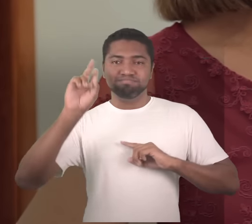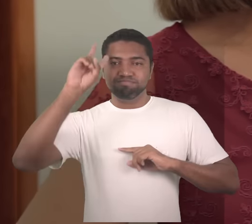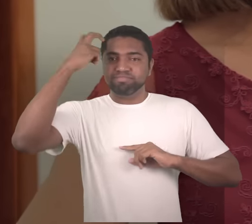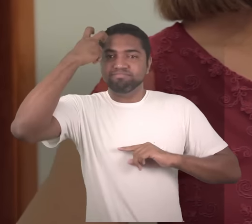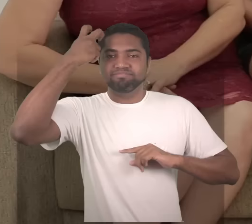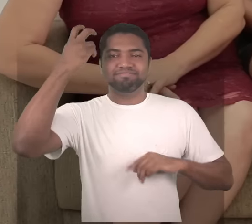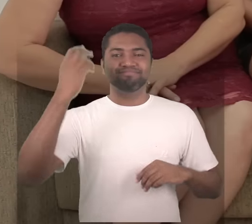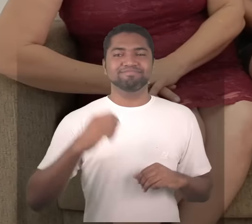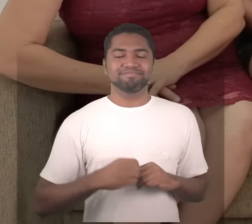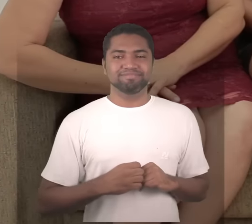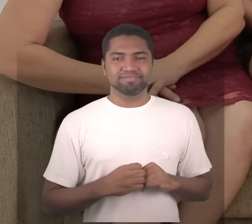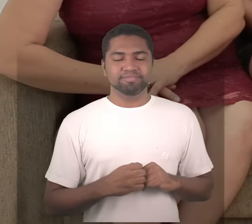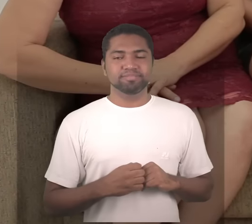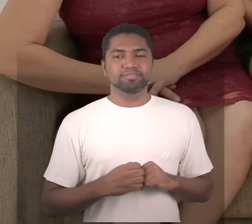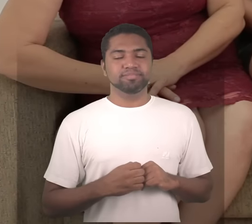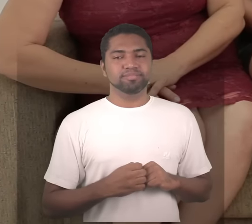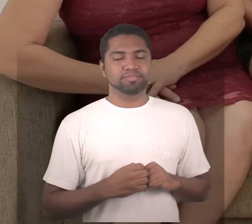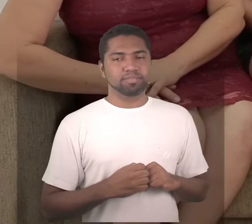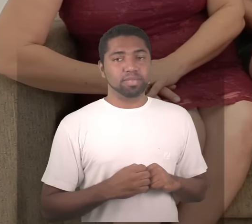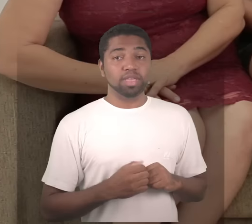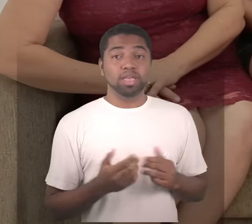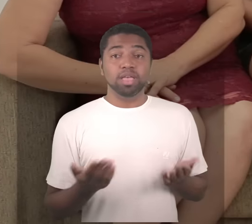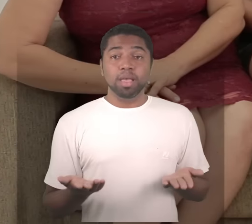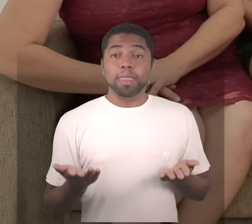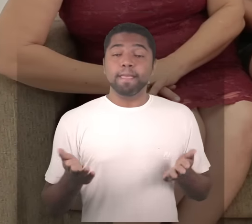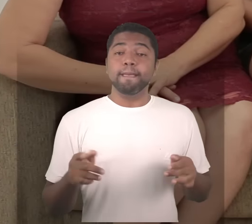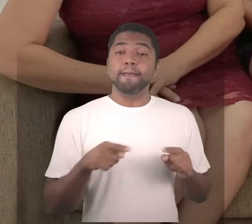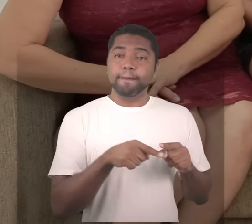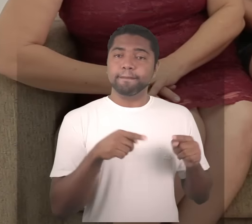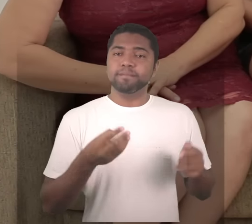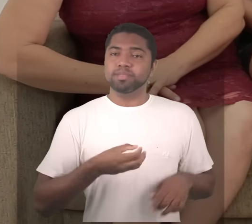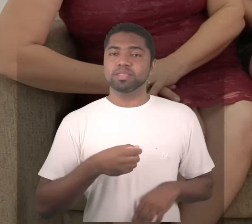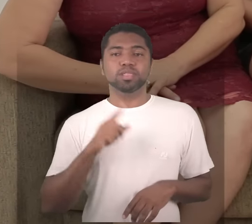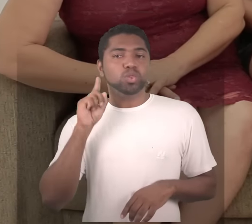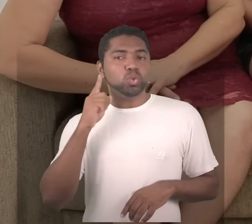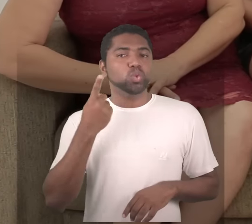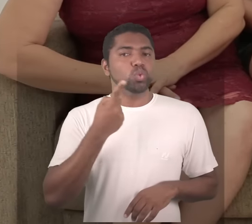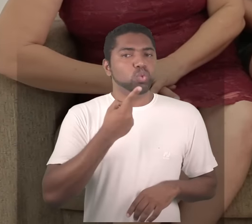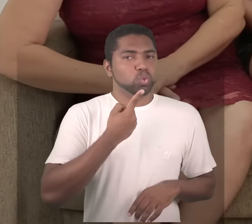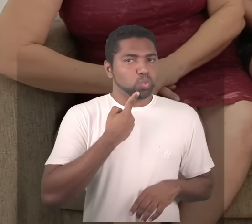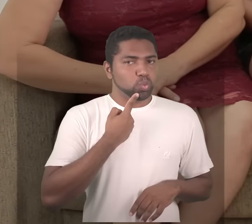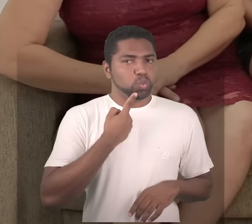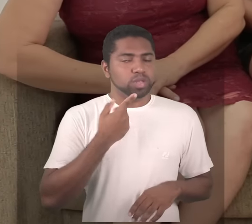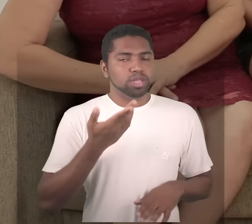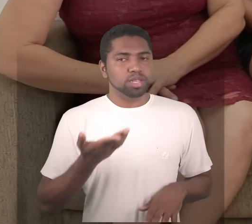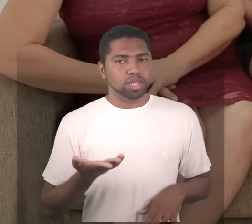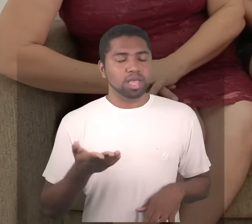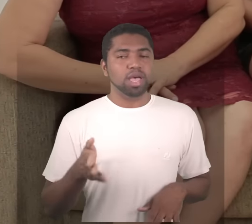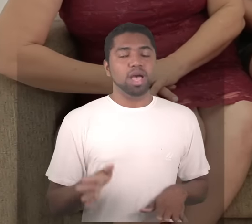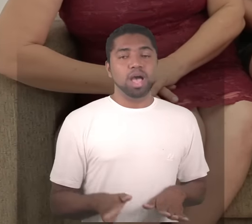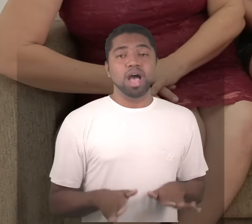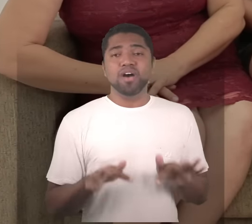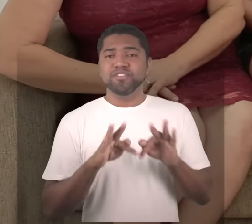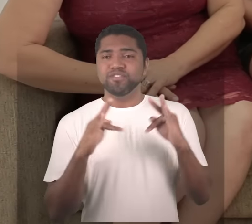e desse contexto de surdez as famílias sempre tentavam promover